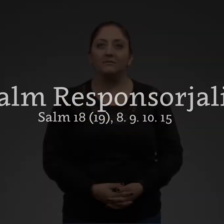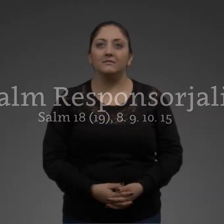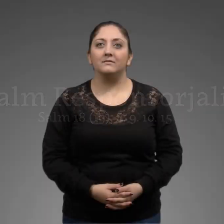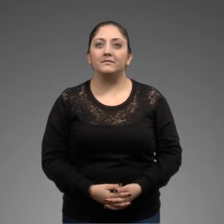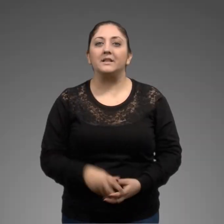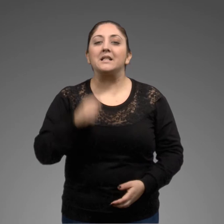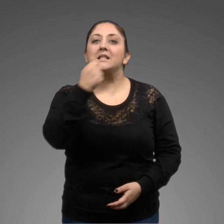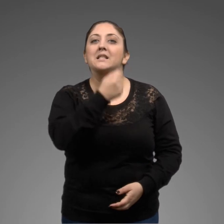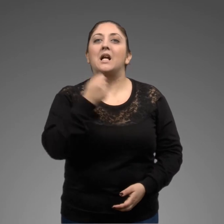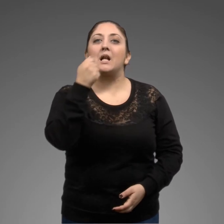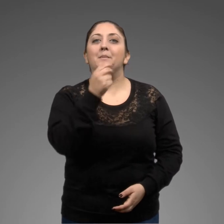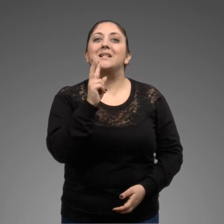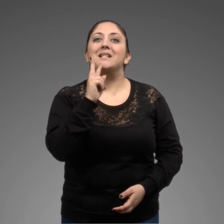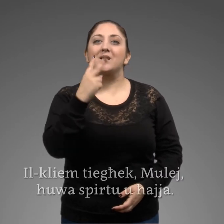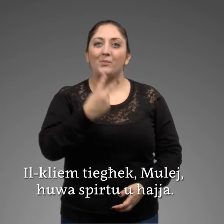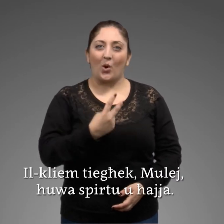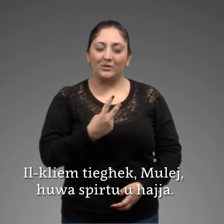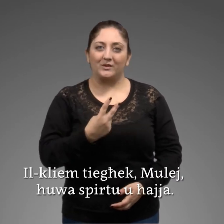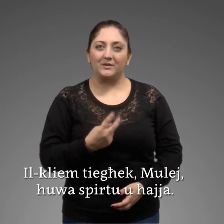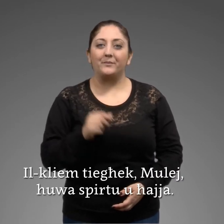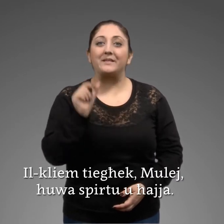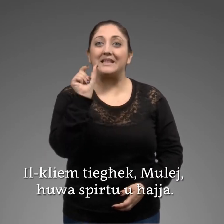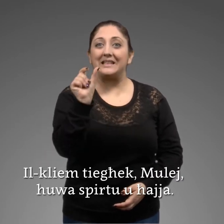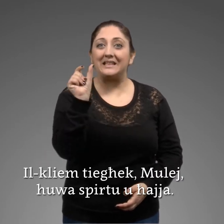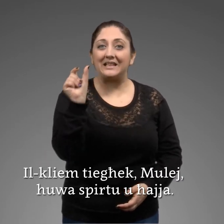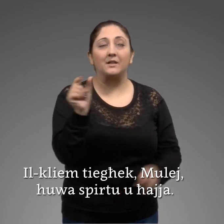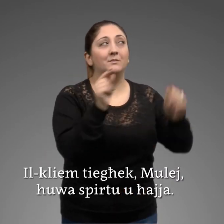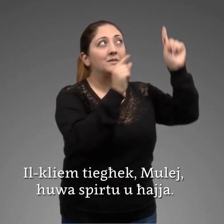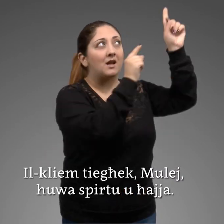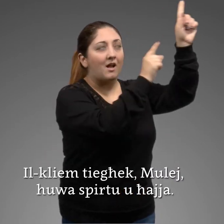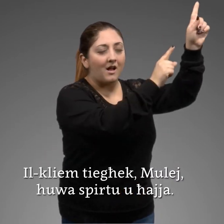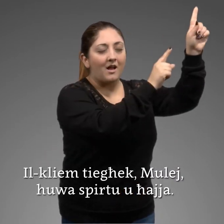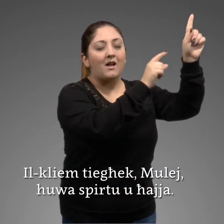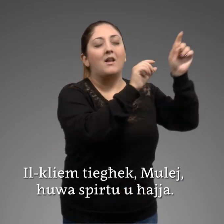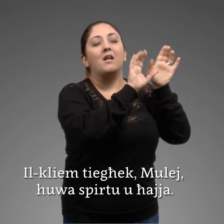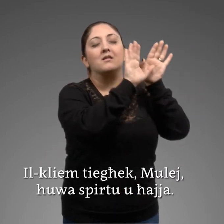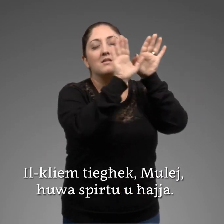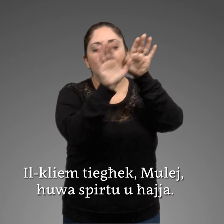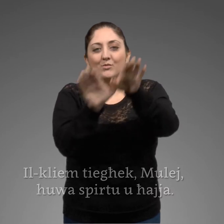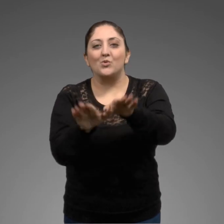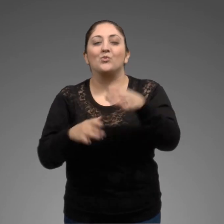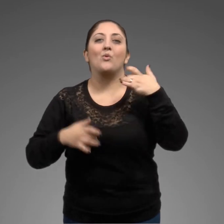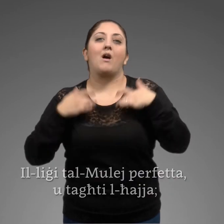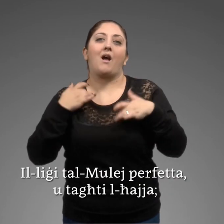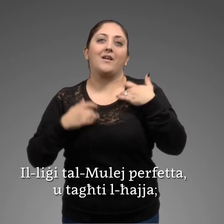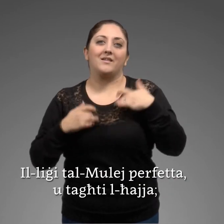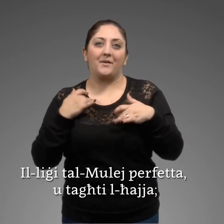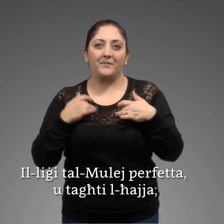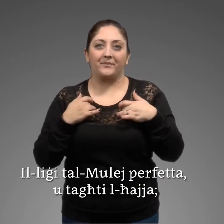Sam responsoriali Il-klim tijak mulej u għaspirtu u ħajja Il-lijġi tal